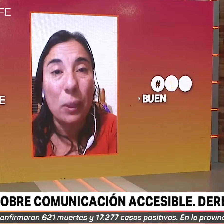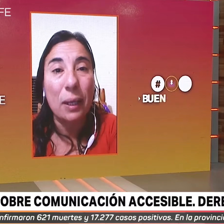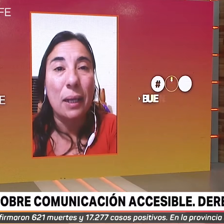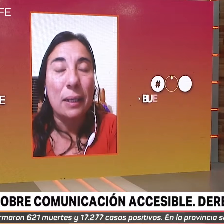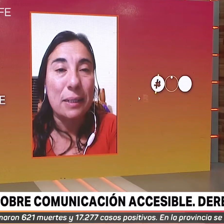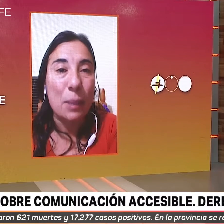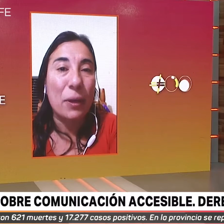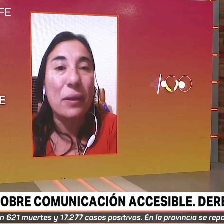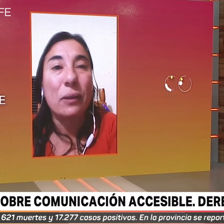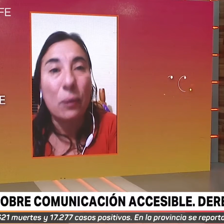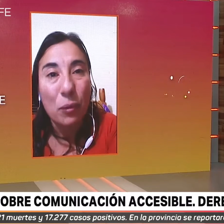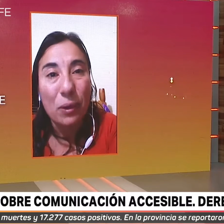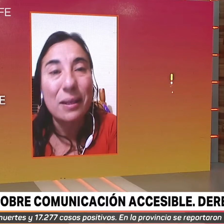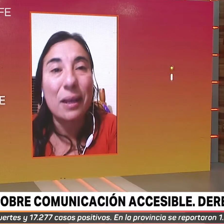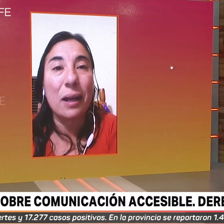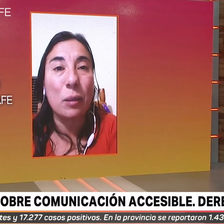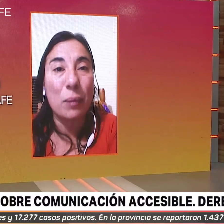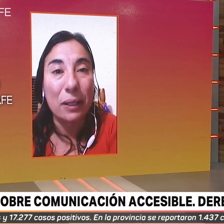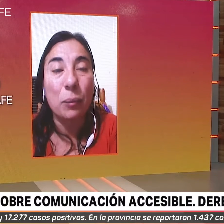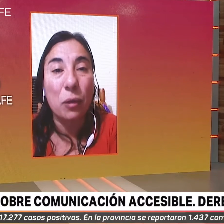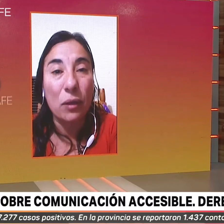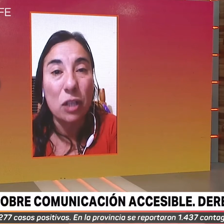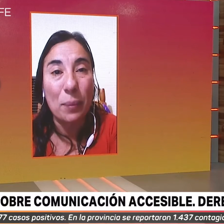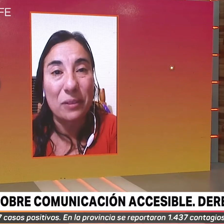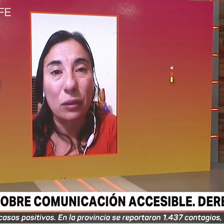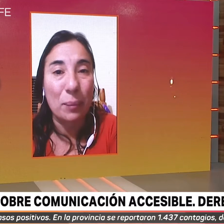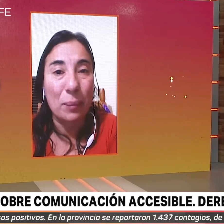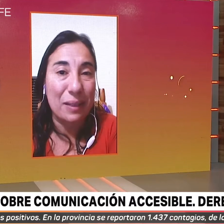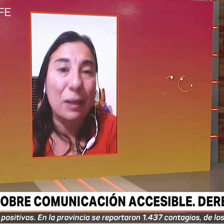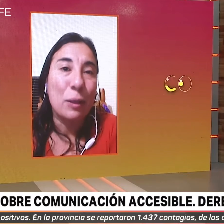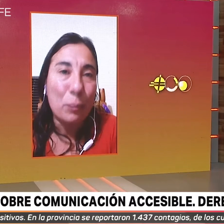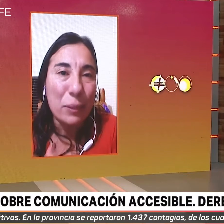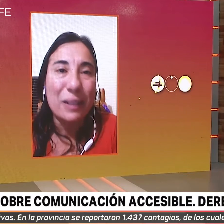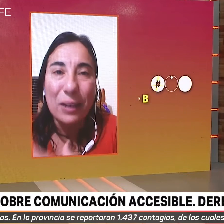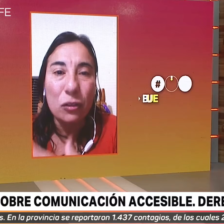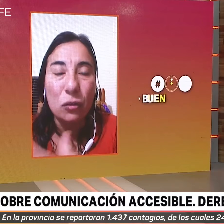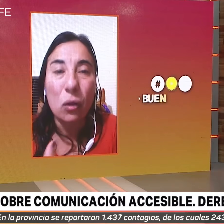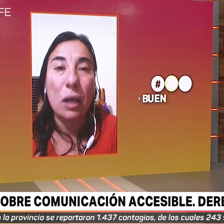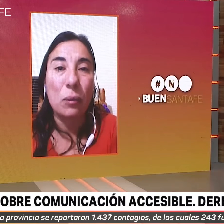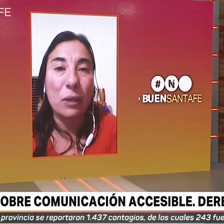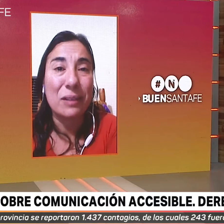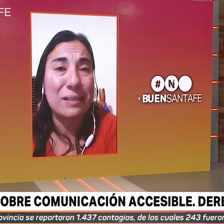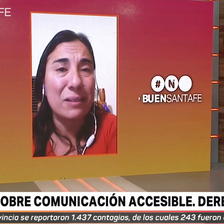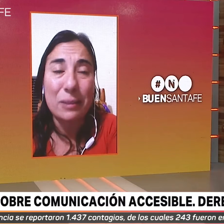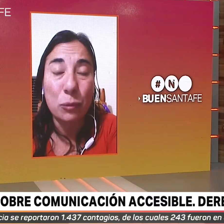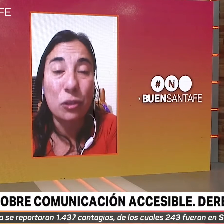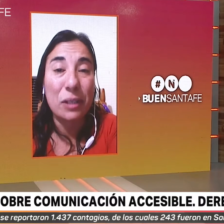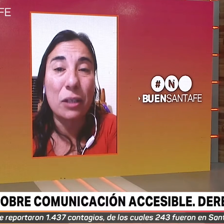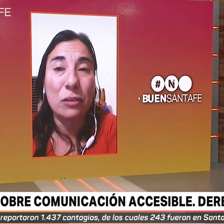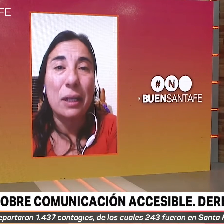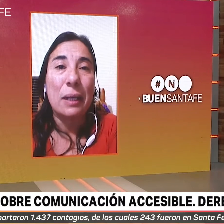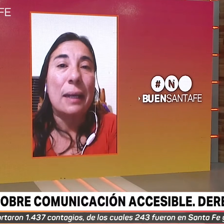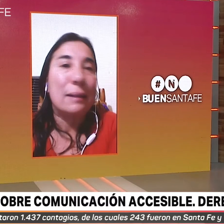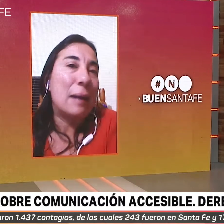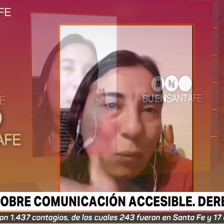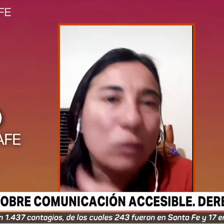pública, ella es periodista, es una mujer ciega y muy grande por los derechos de personas con discapacidad, viene trabajando todo lo que es la comunicación accesible hace muchos años.